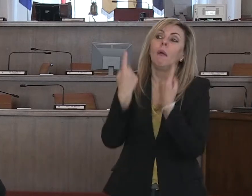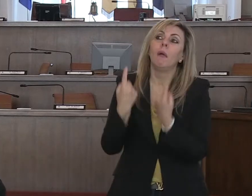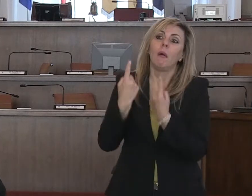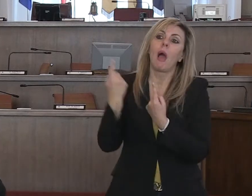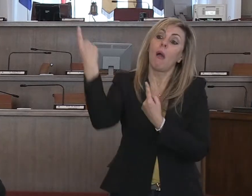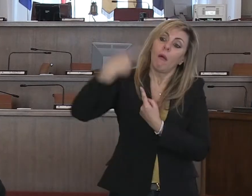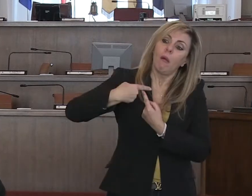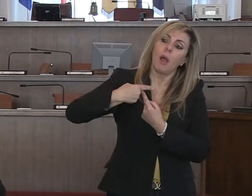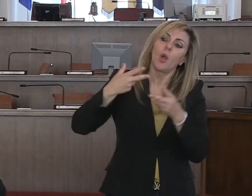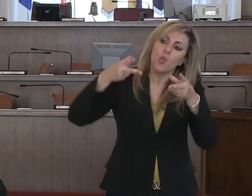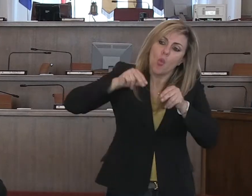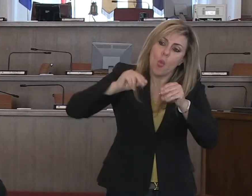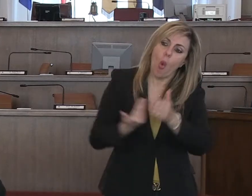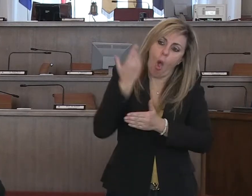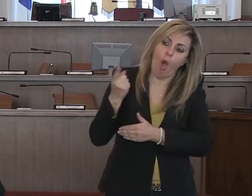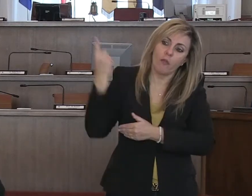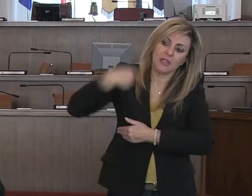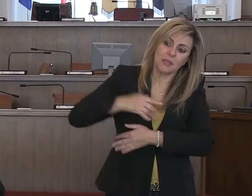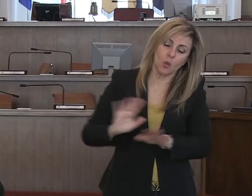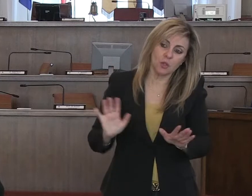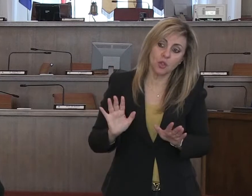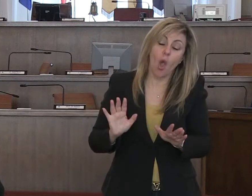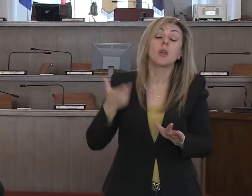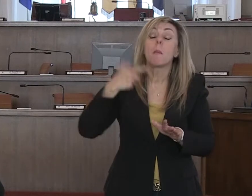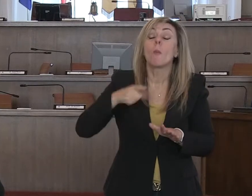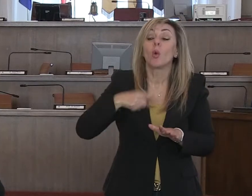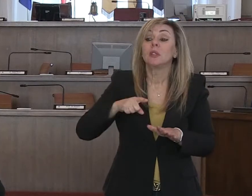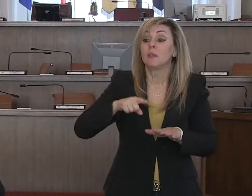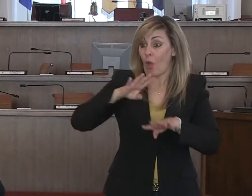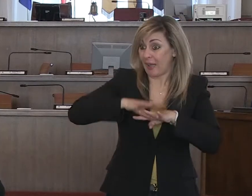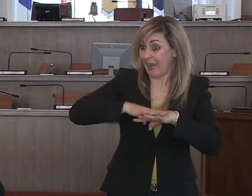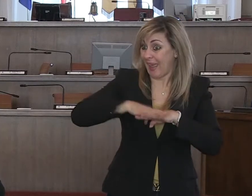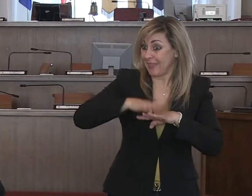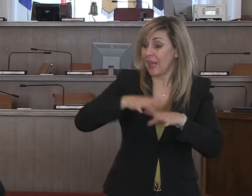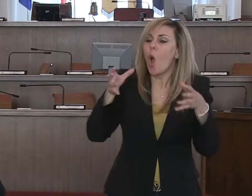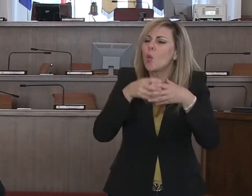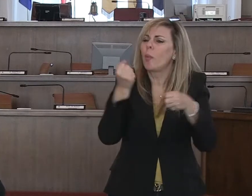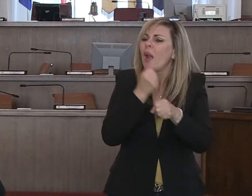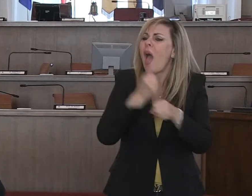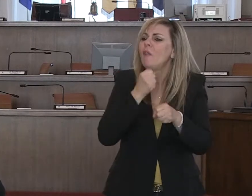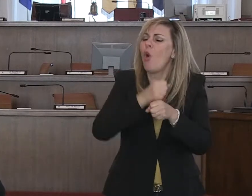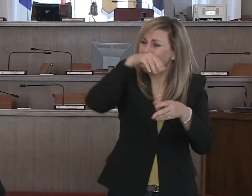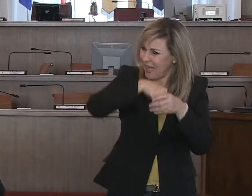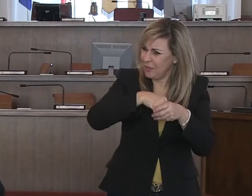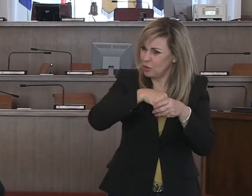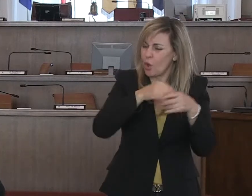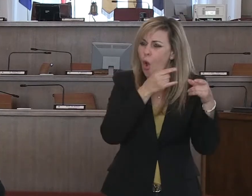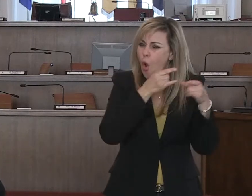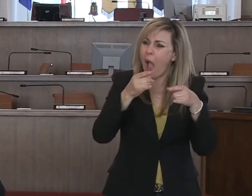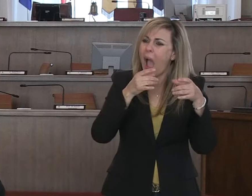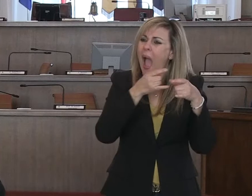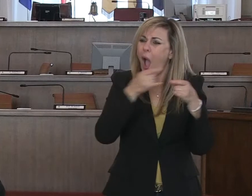in quanto voi sapete che la tracciabilità che viene definita da un gruppo di lavoro dentro le nostre aziende è